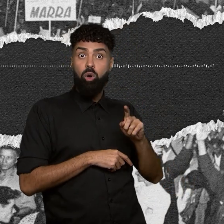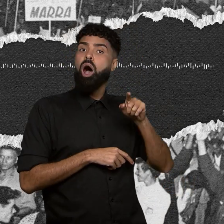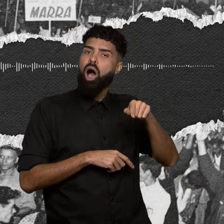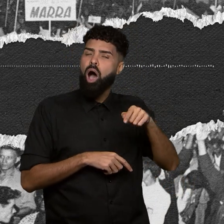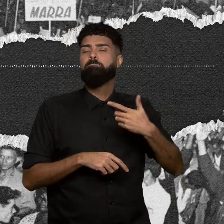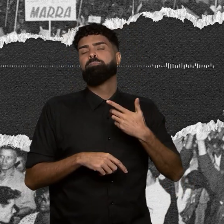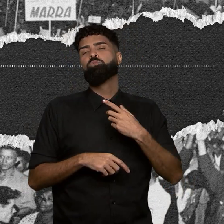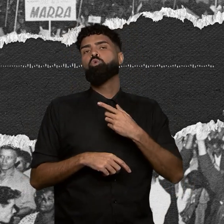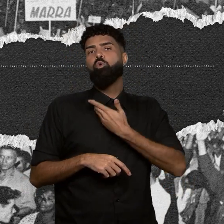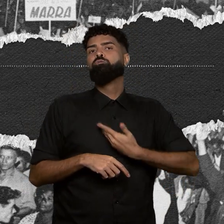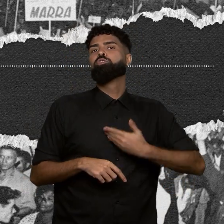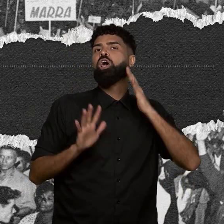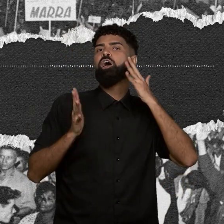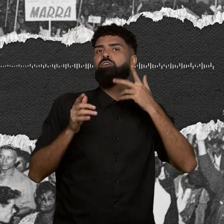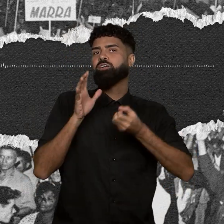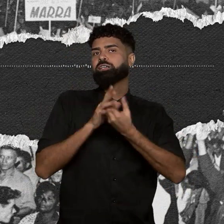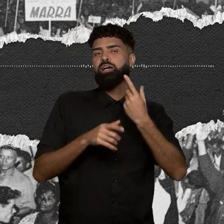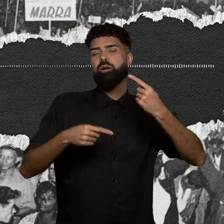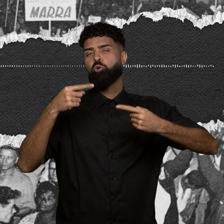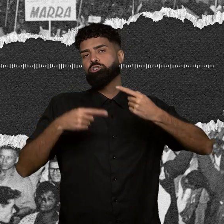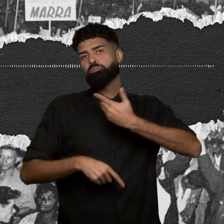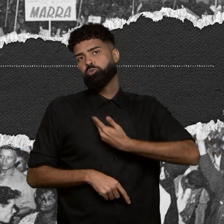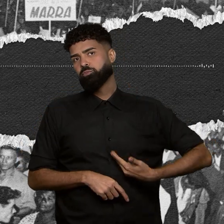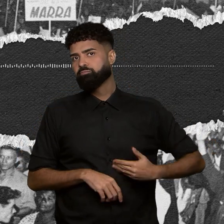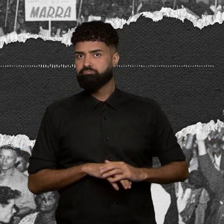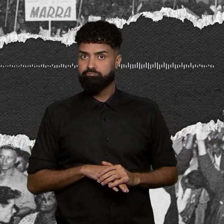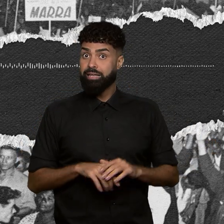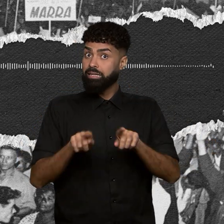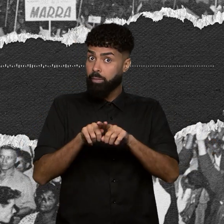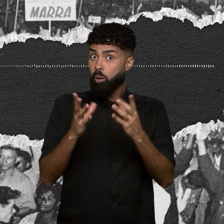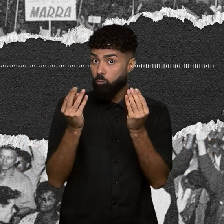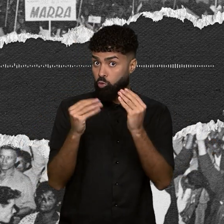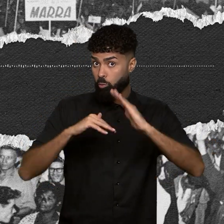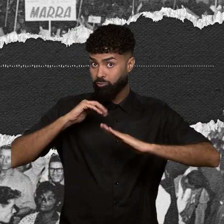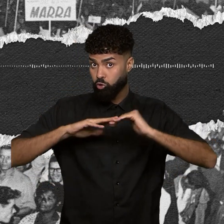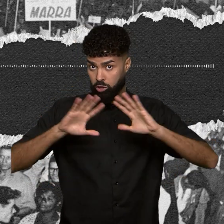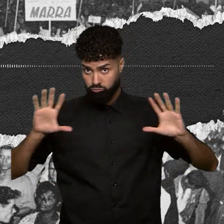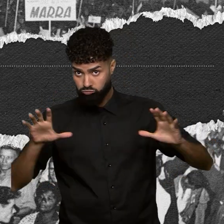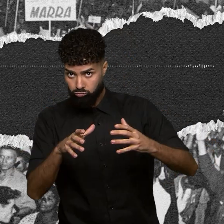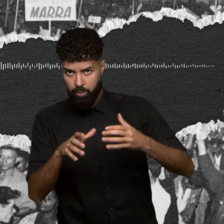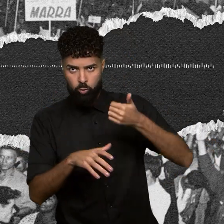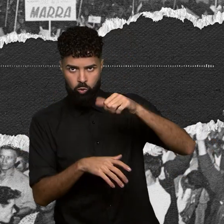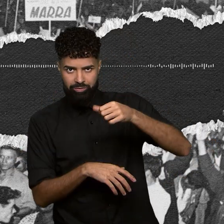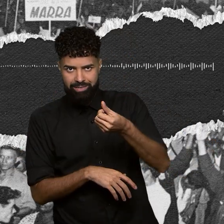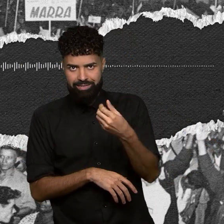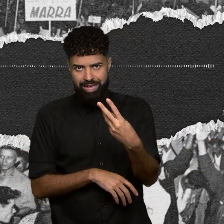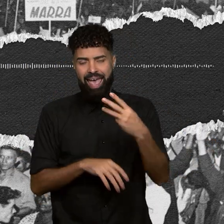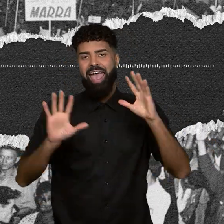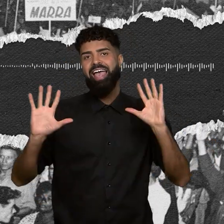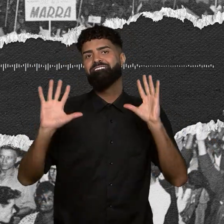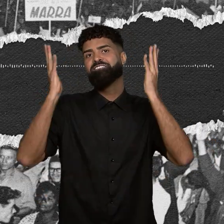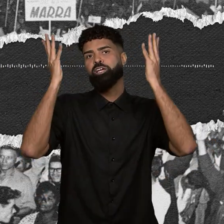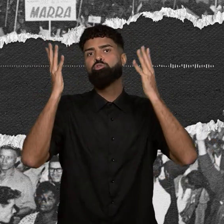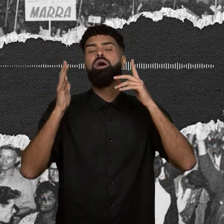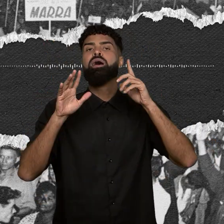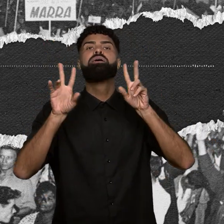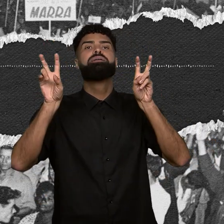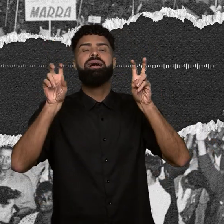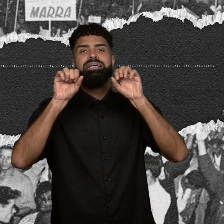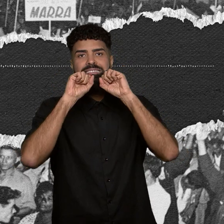formular políticas públicas. Um monte de profissional se juntou em 1963 para um evento chamado Seminário de Habitação e Reforma